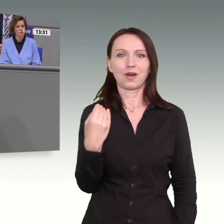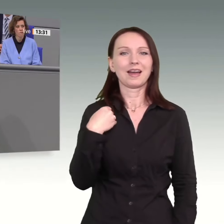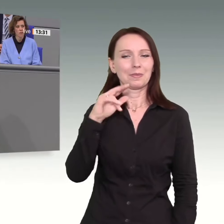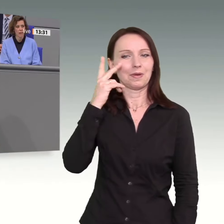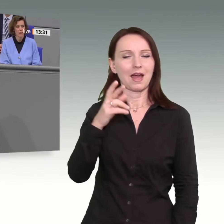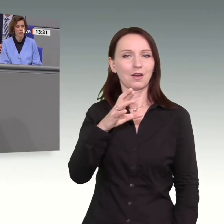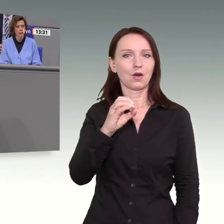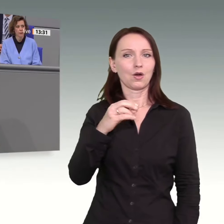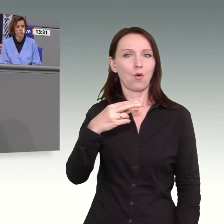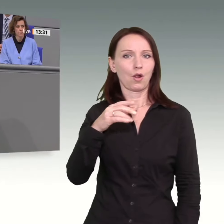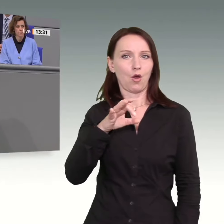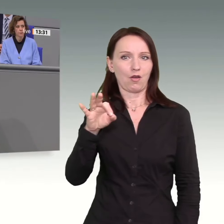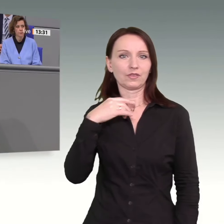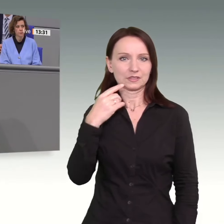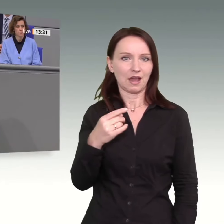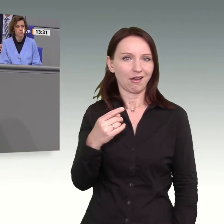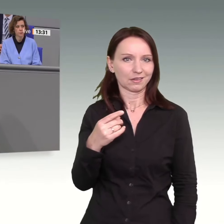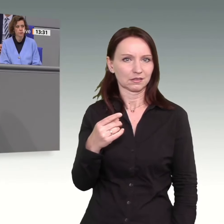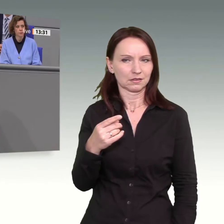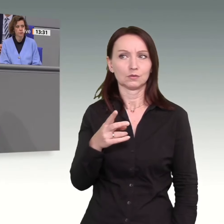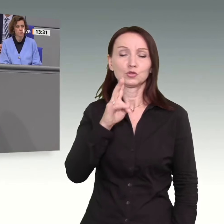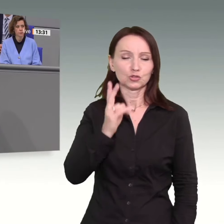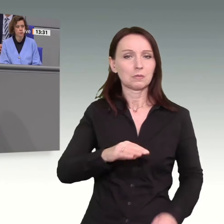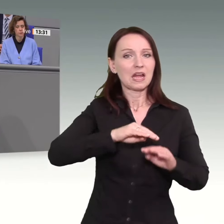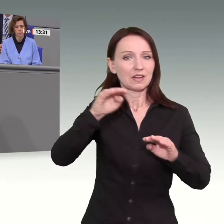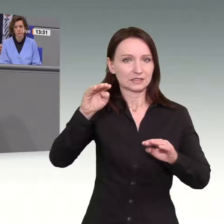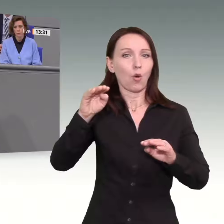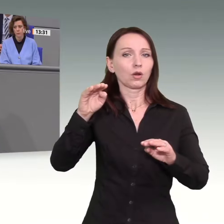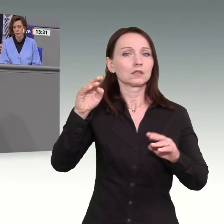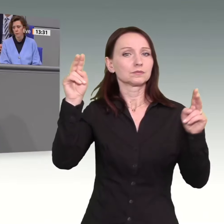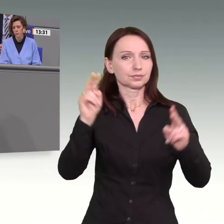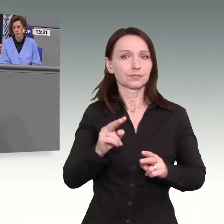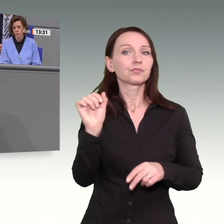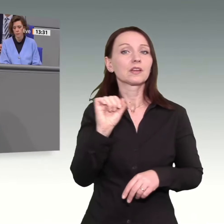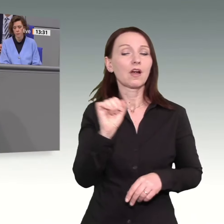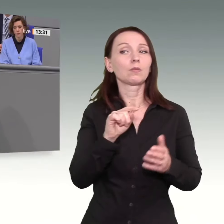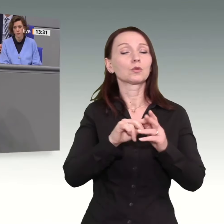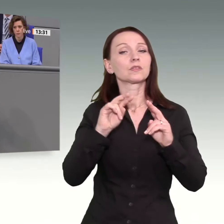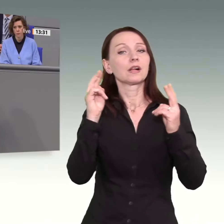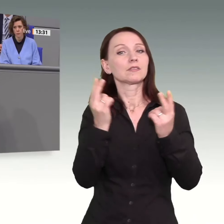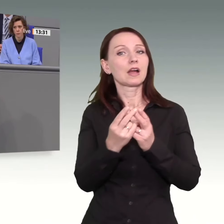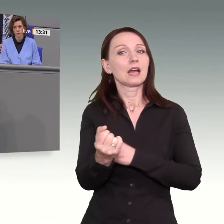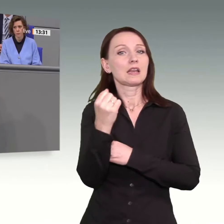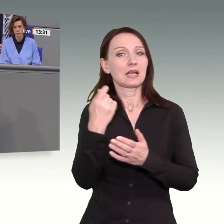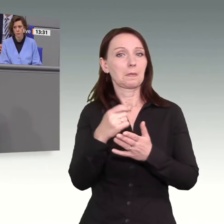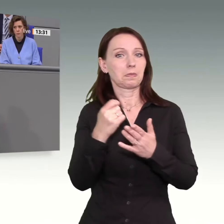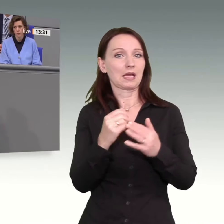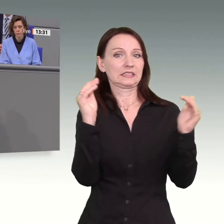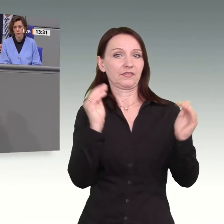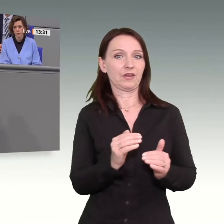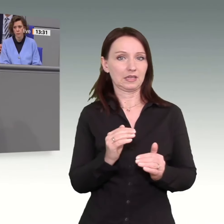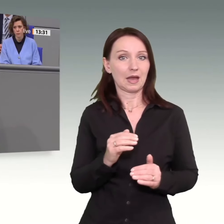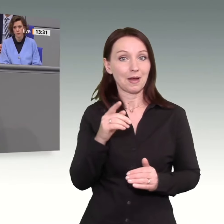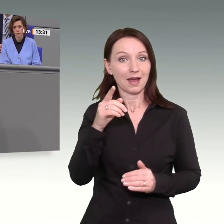die Inflationszahlen sind zurückgekommen, vor allem weil die Energiepreise weltweit deutlich gefallen sind. Aber das ist doch nicht Ihr Verdienst, dass die